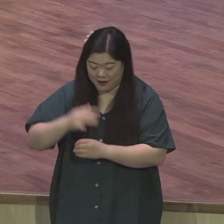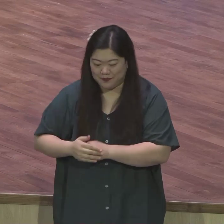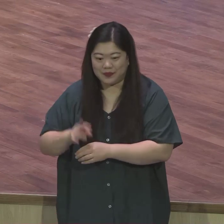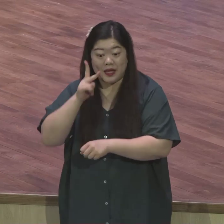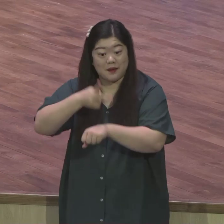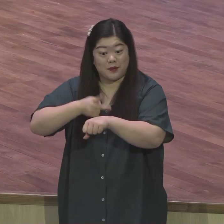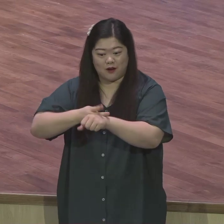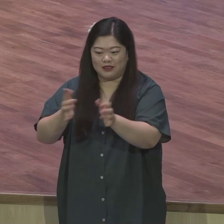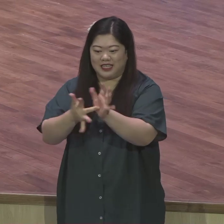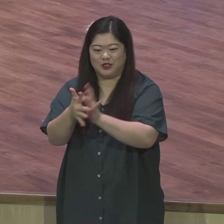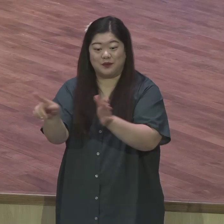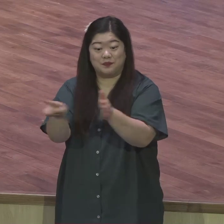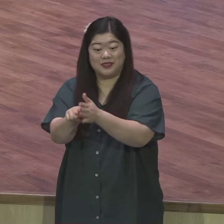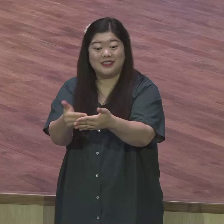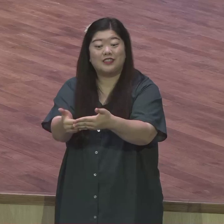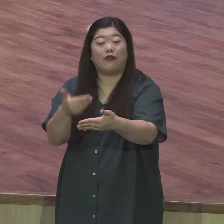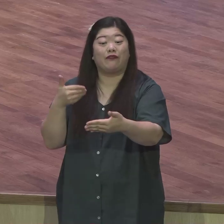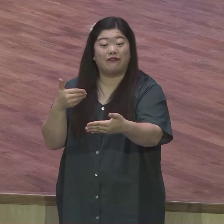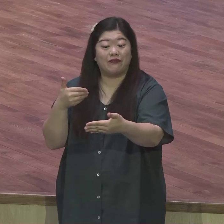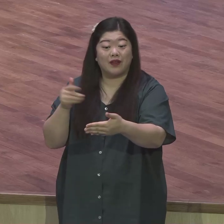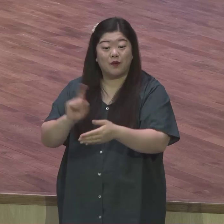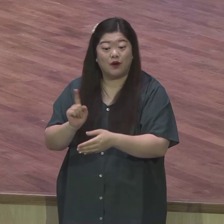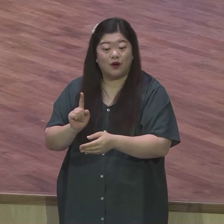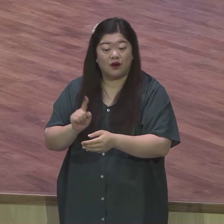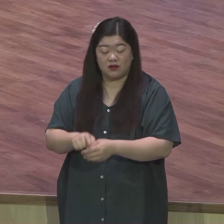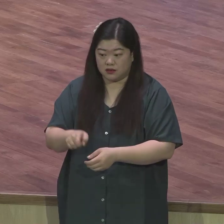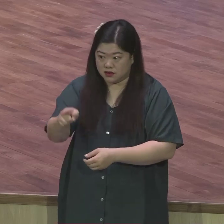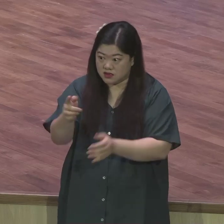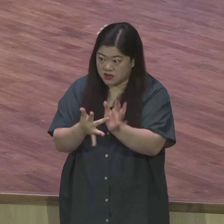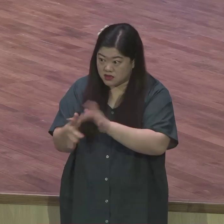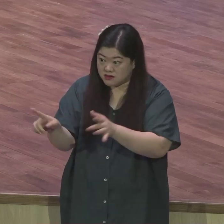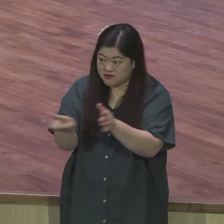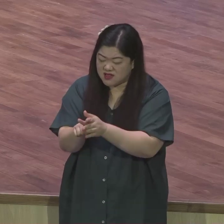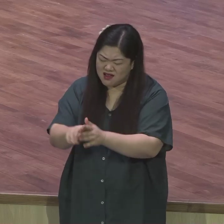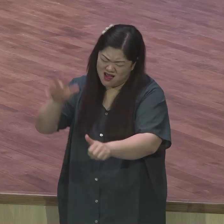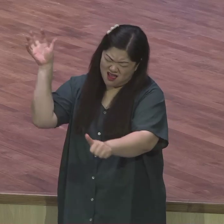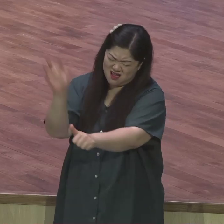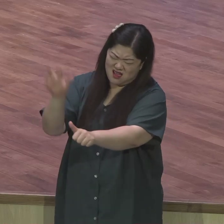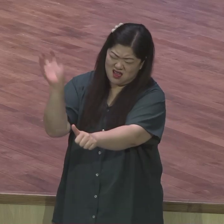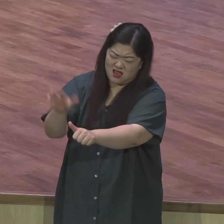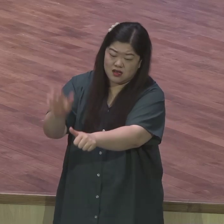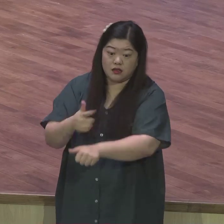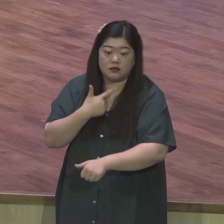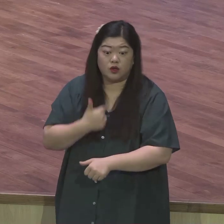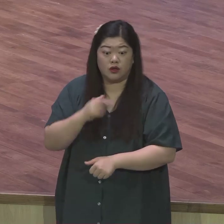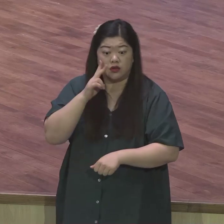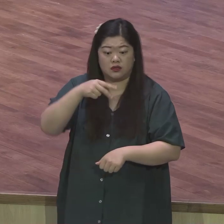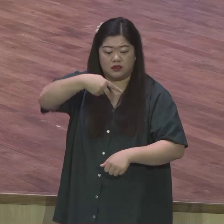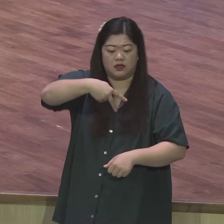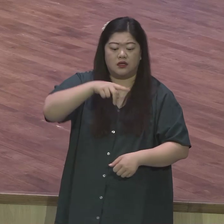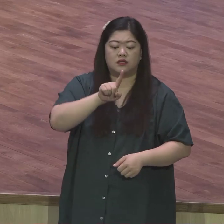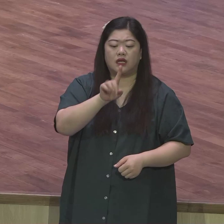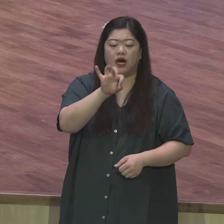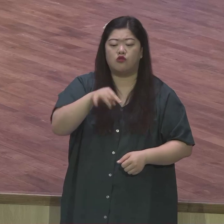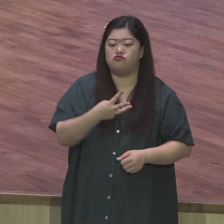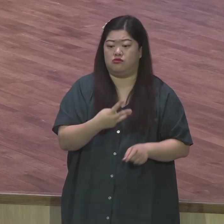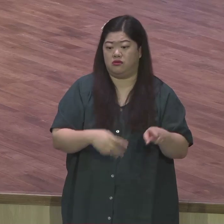사람들을 핍박하던 핍박하는데 가장 앞장서서 혈기 등등해서 그렇게